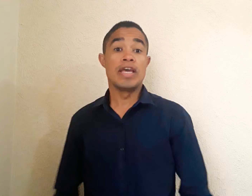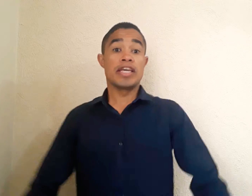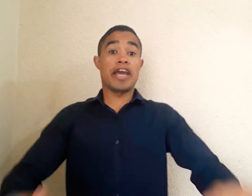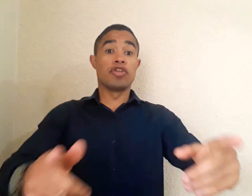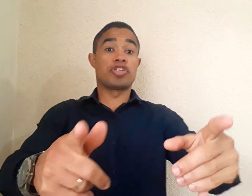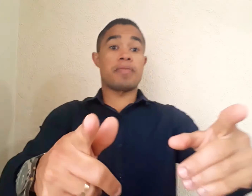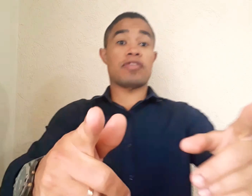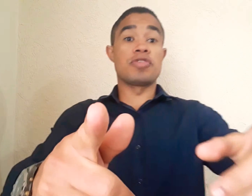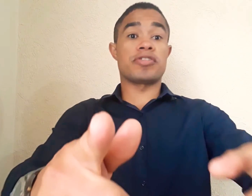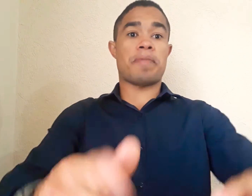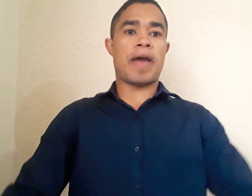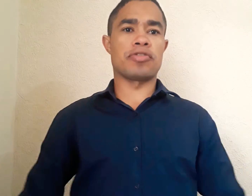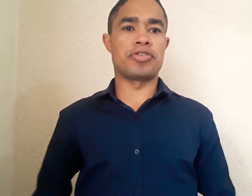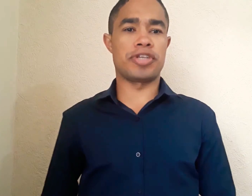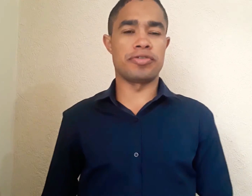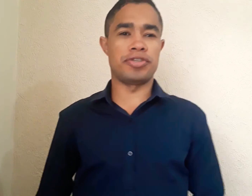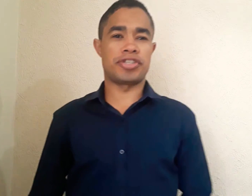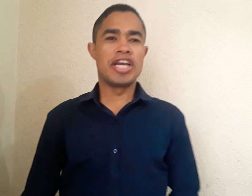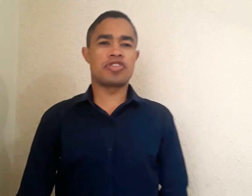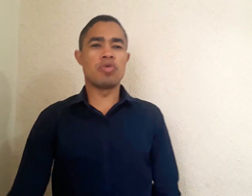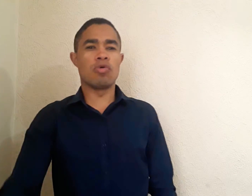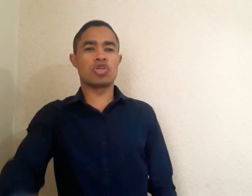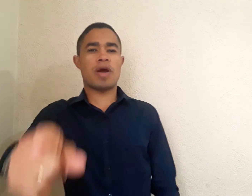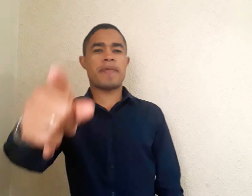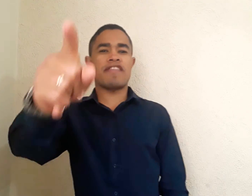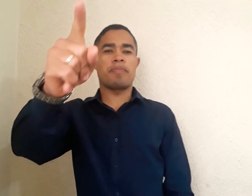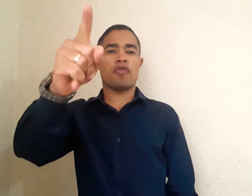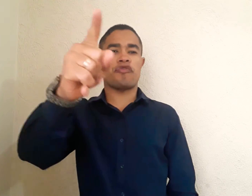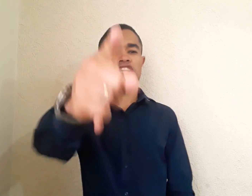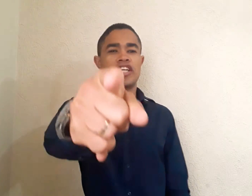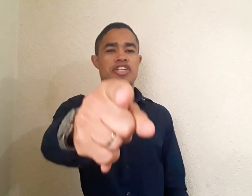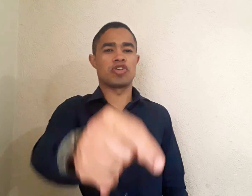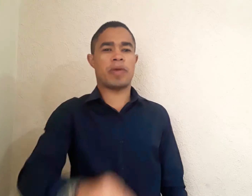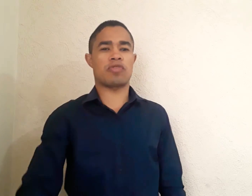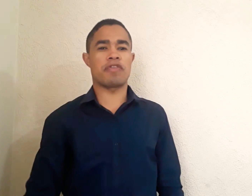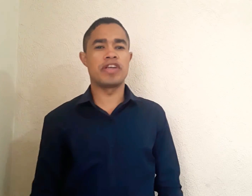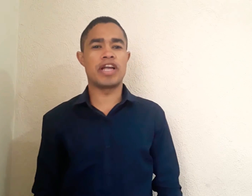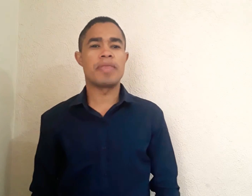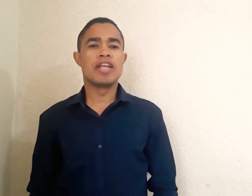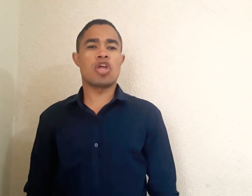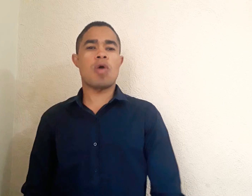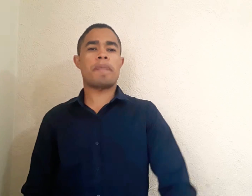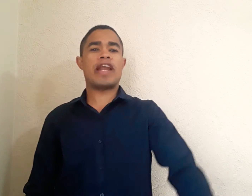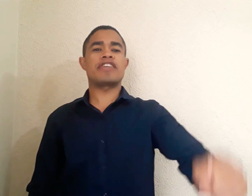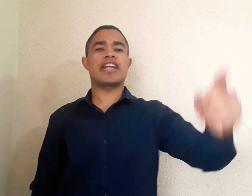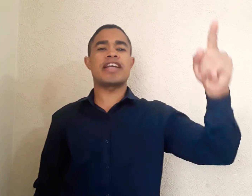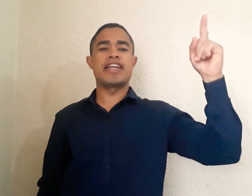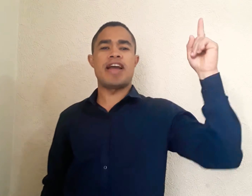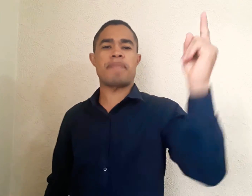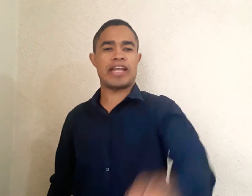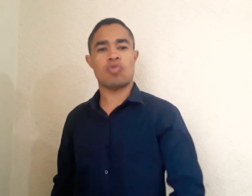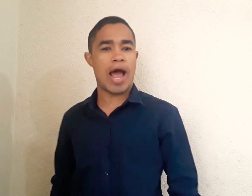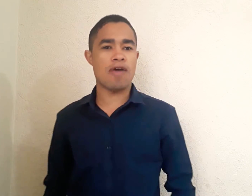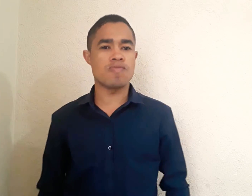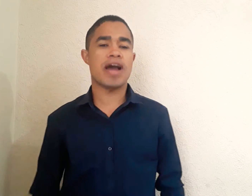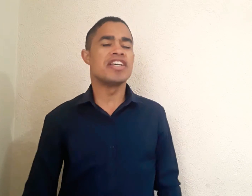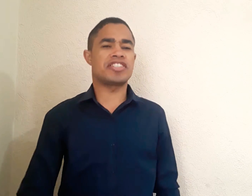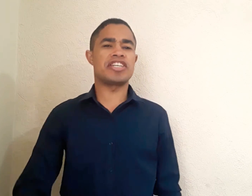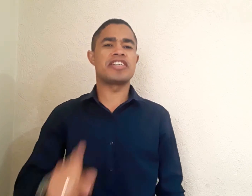Queridos irmãos e irmãos, a paz do Senhor Jesus Tenho hoje uma palavra profética de Deus para a tua vida Tenho uma palavra de alegria para a tua alma Seja de